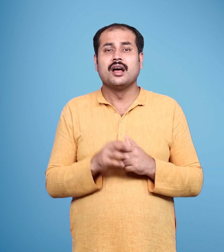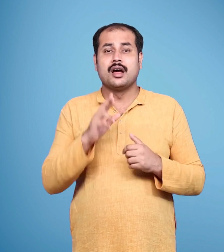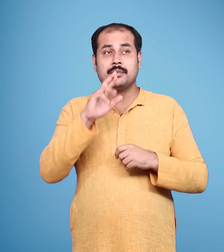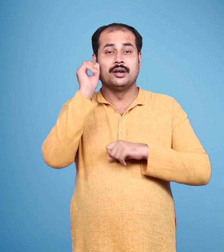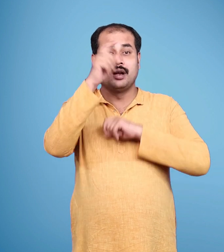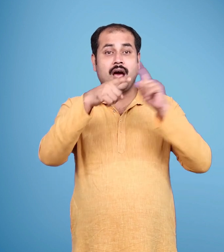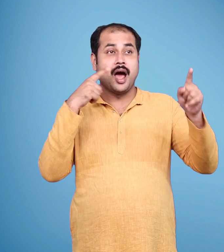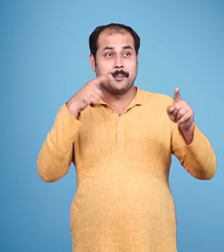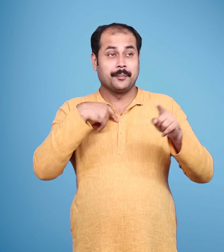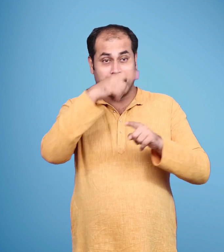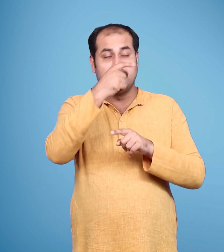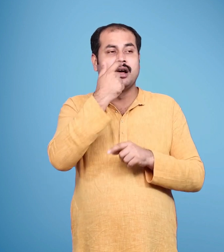राम मेरे प्रिया अग्रज है